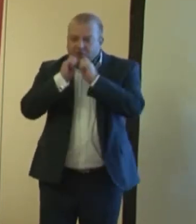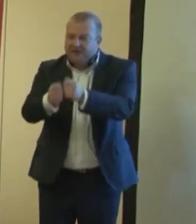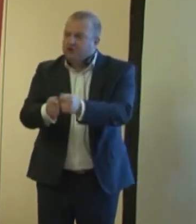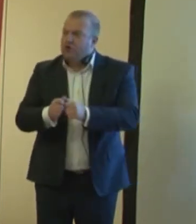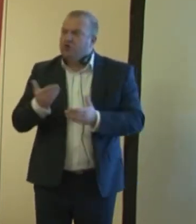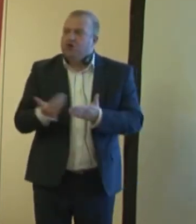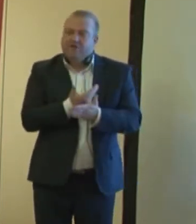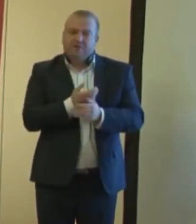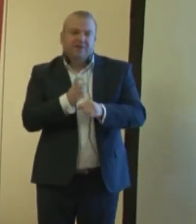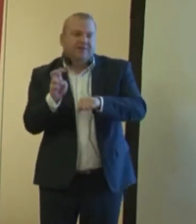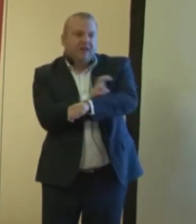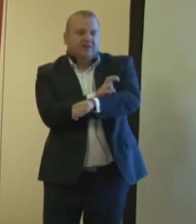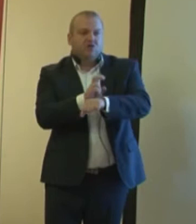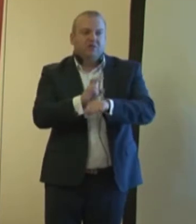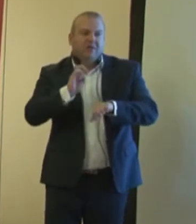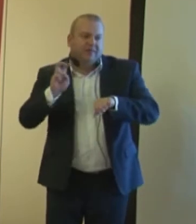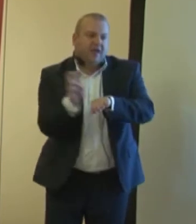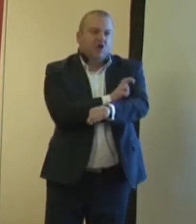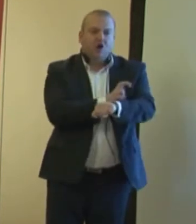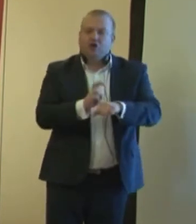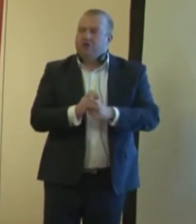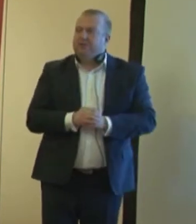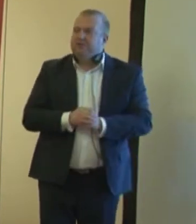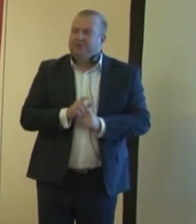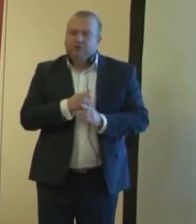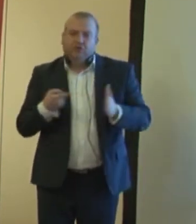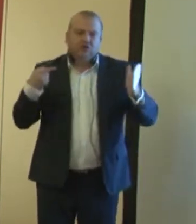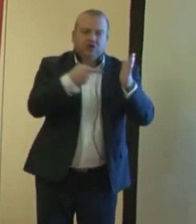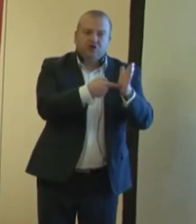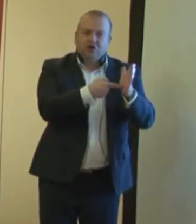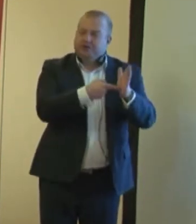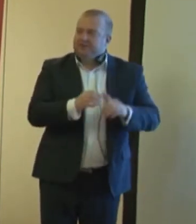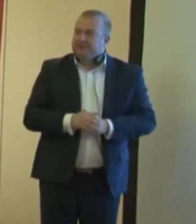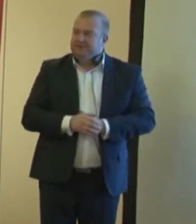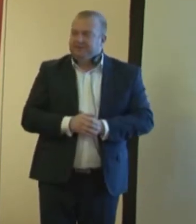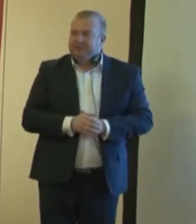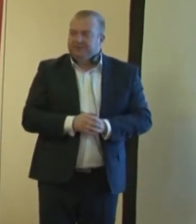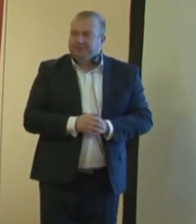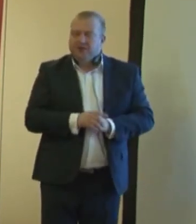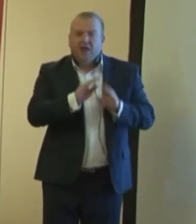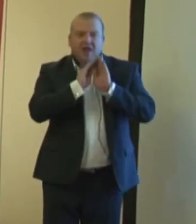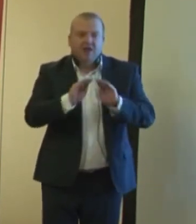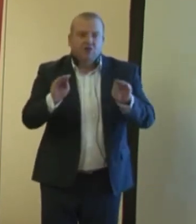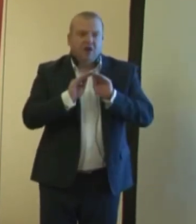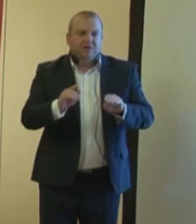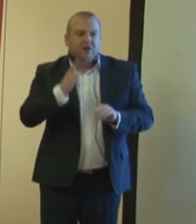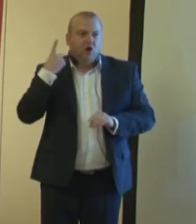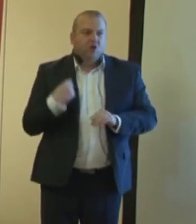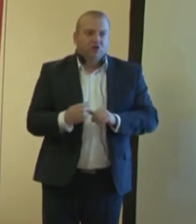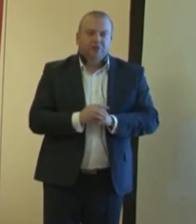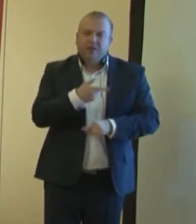nowym technikom, technologiom dotyczącym edukacji osób